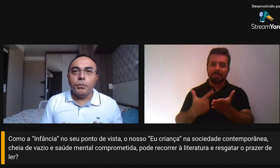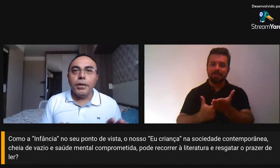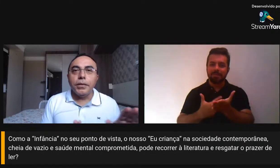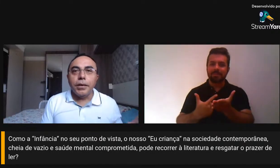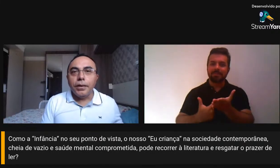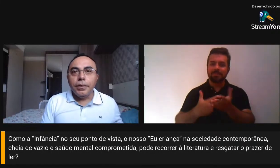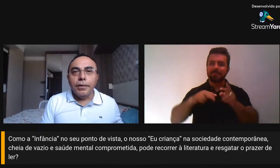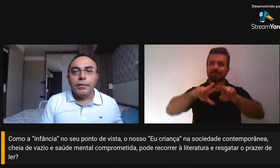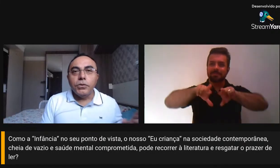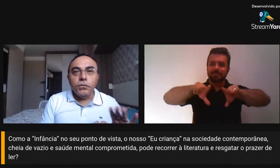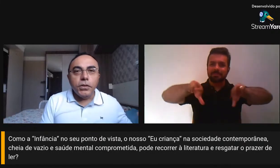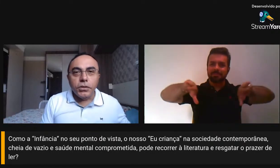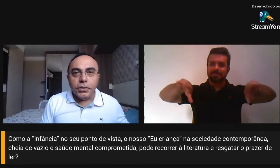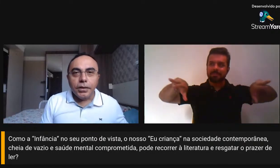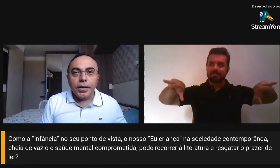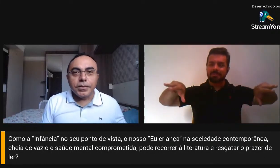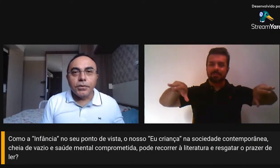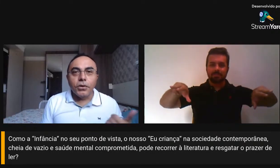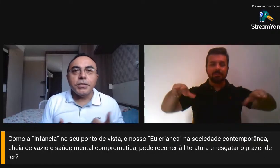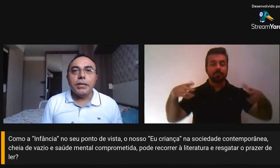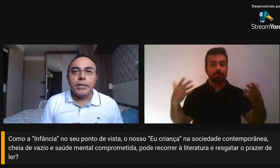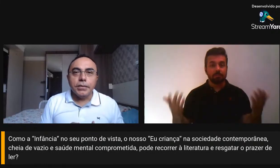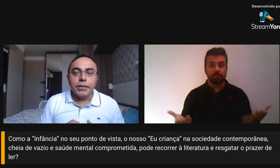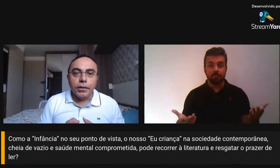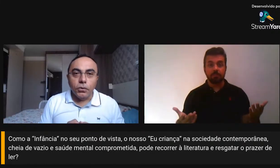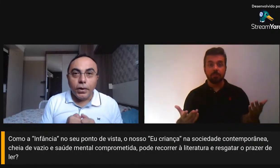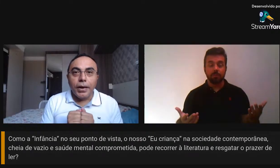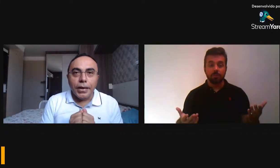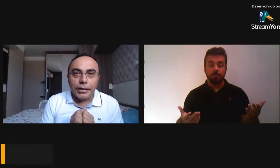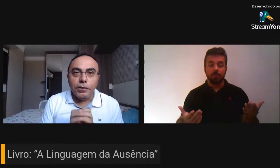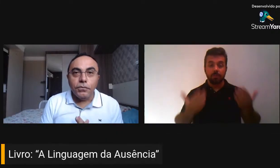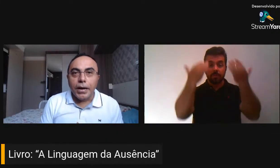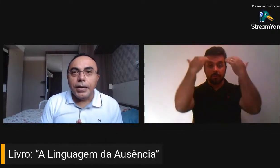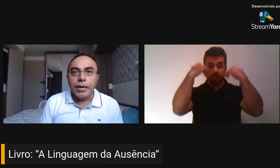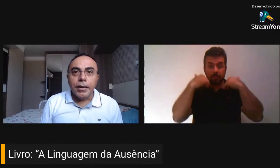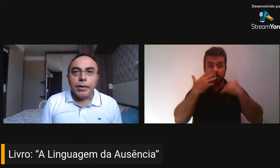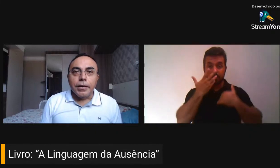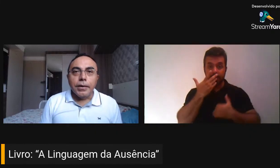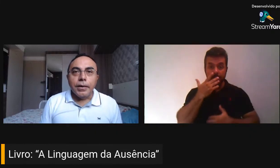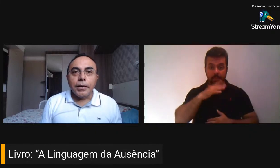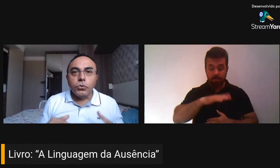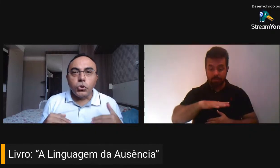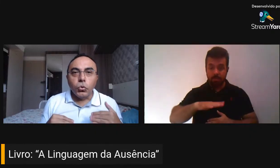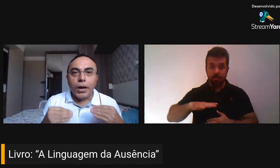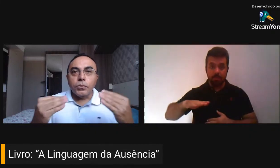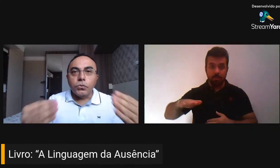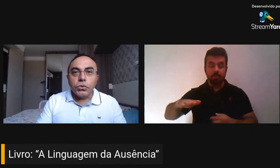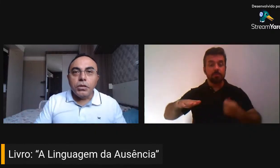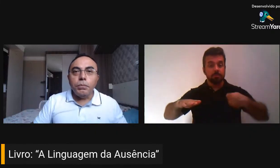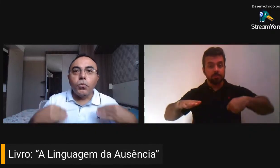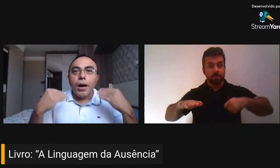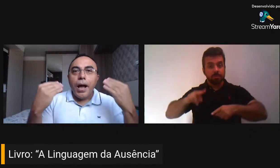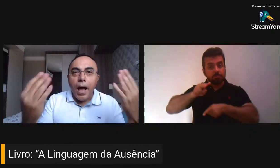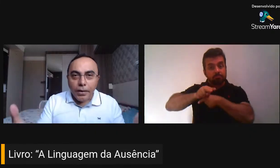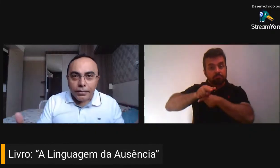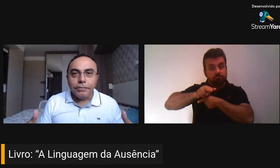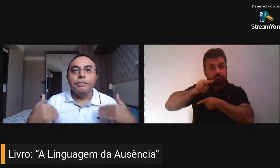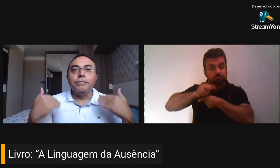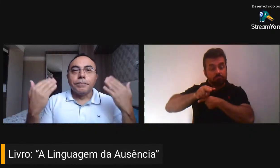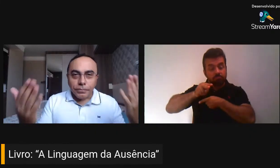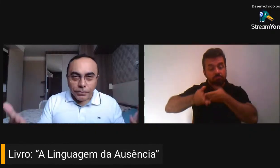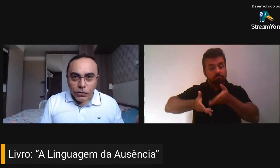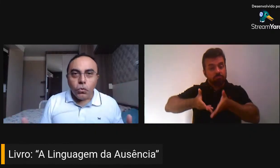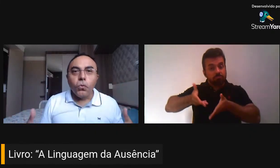não pode perder de vista essa nossa criança interior, é ela que vai continuar nos empurrar